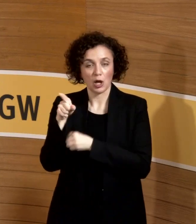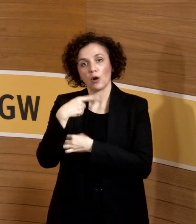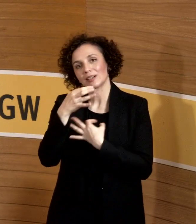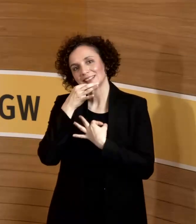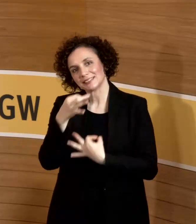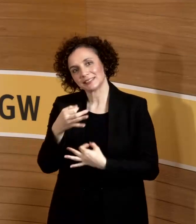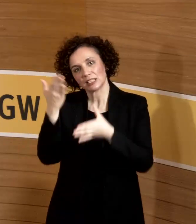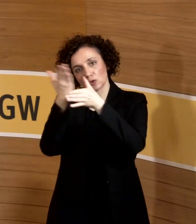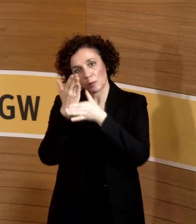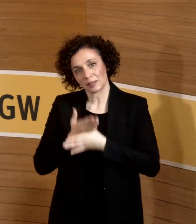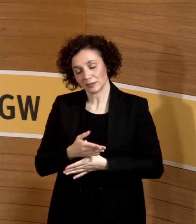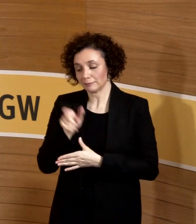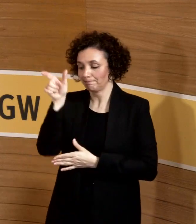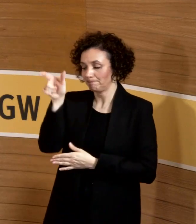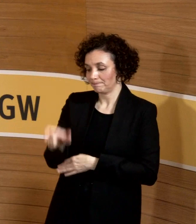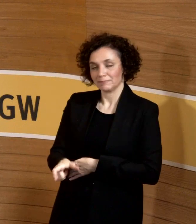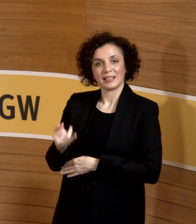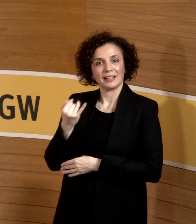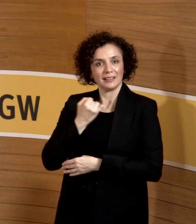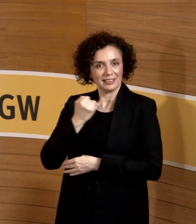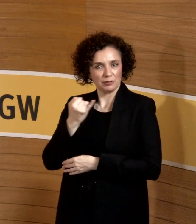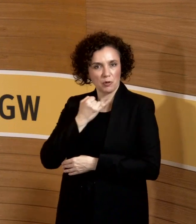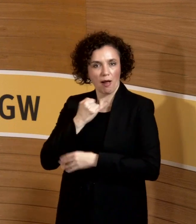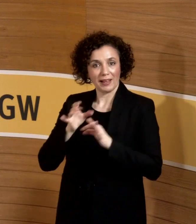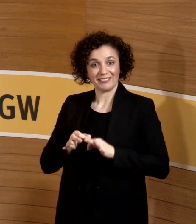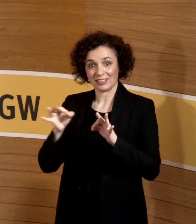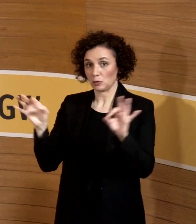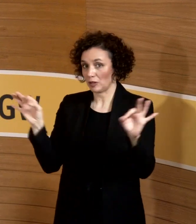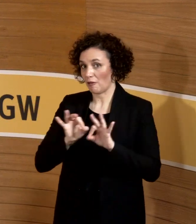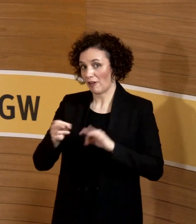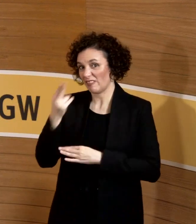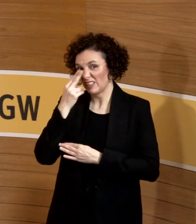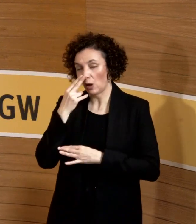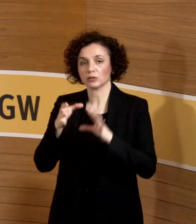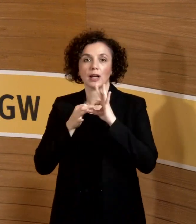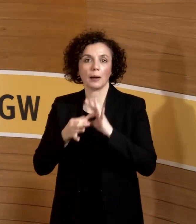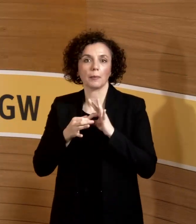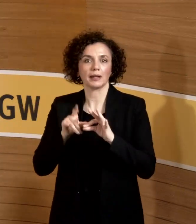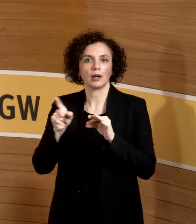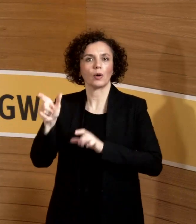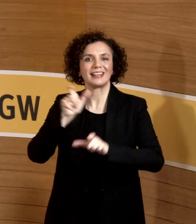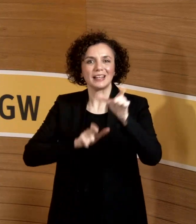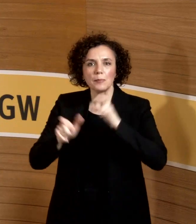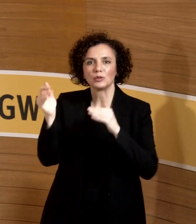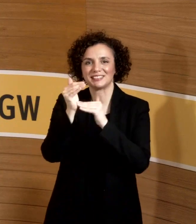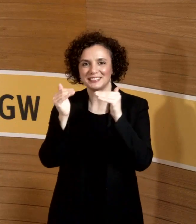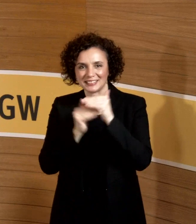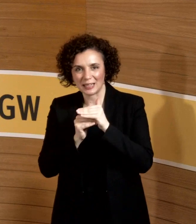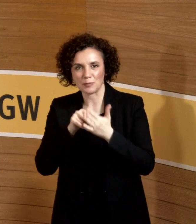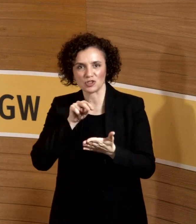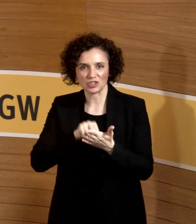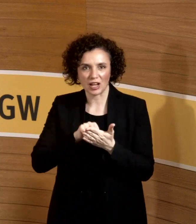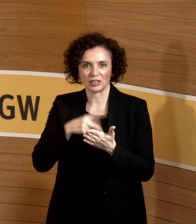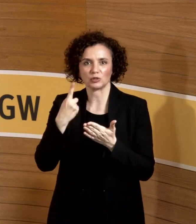Beurteilung ihrer persönlichen Infektionsgefährdung, die natürlich sehr stark vom Immunstatus und vom Serostatus